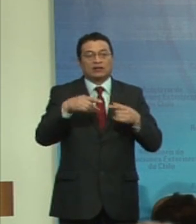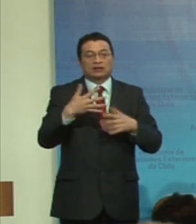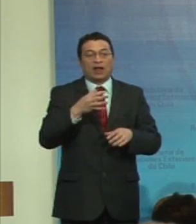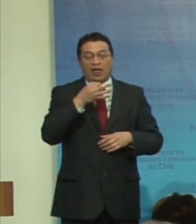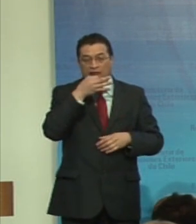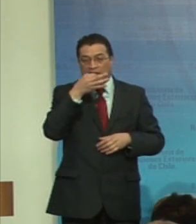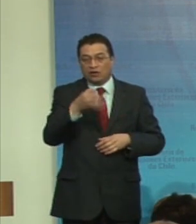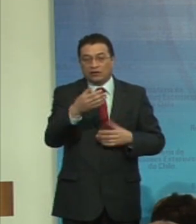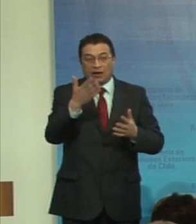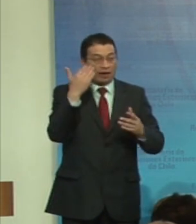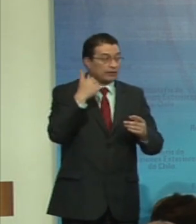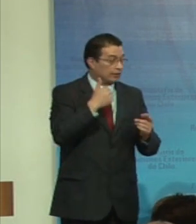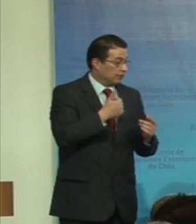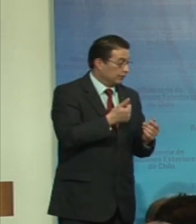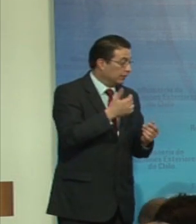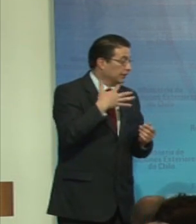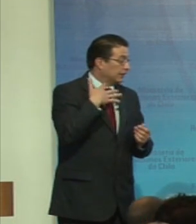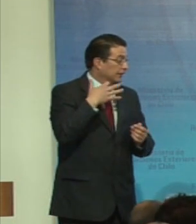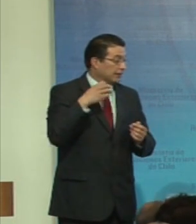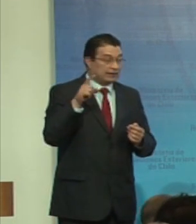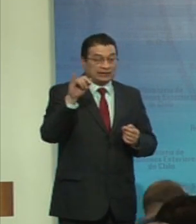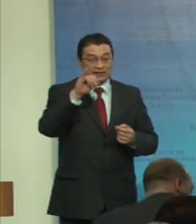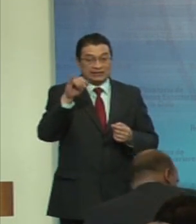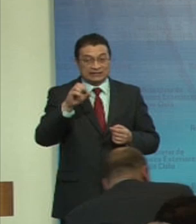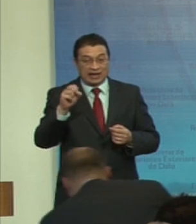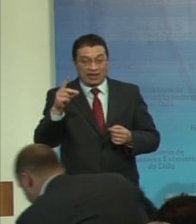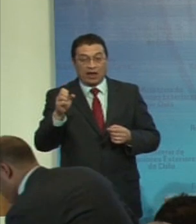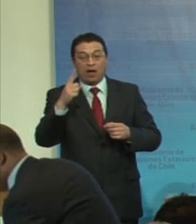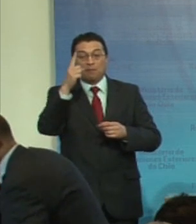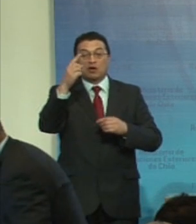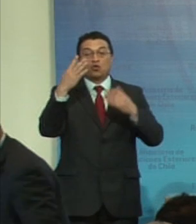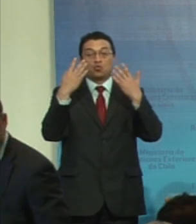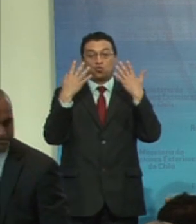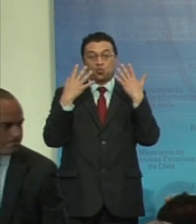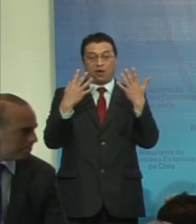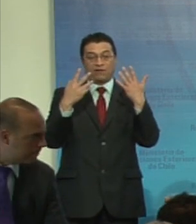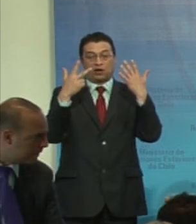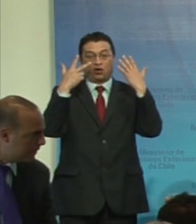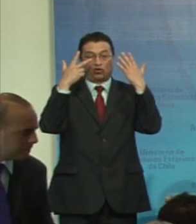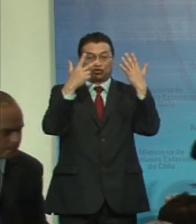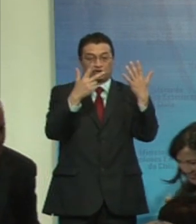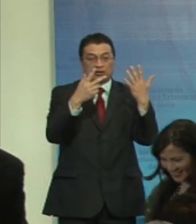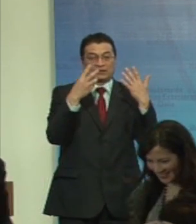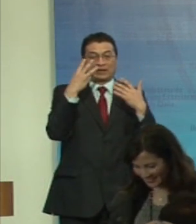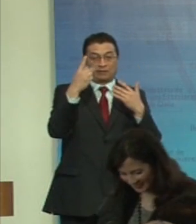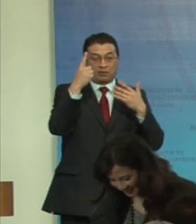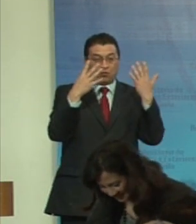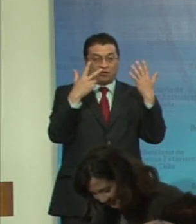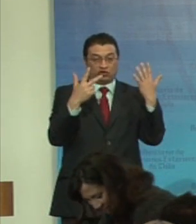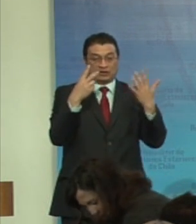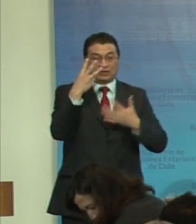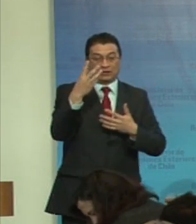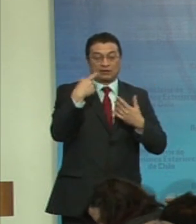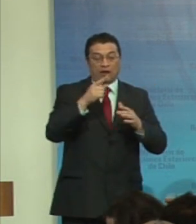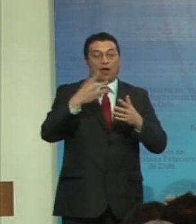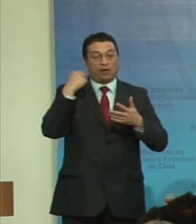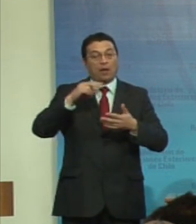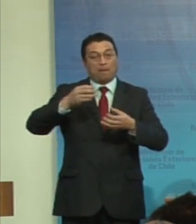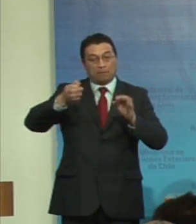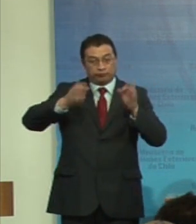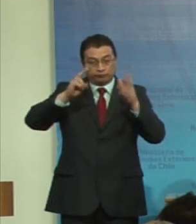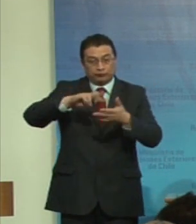Hernán Quesada, desde el año 1983, cuando se declara el decenio de las personas con discapacidad,